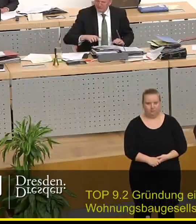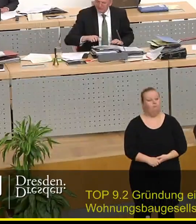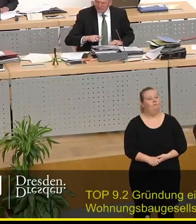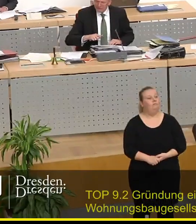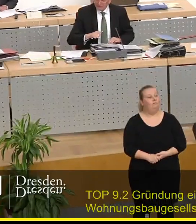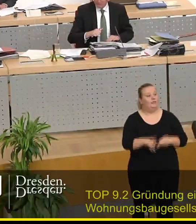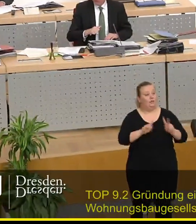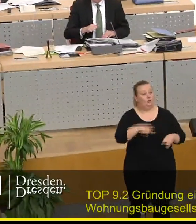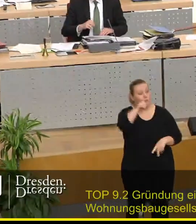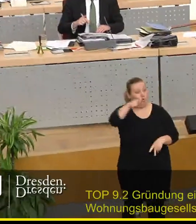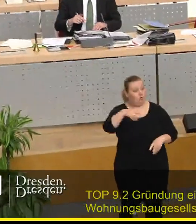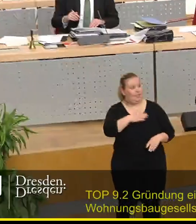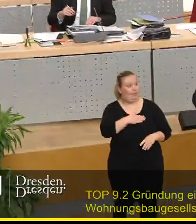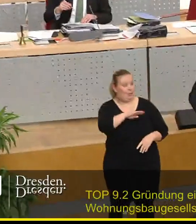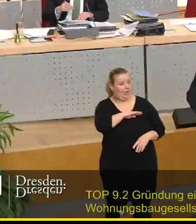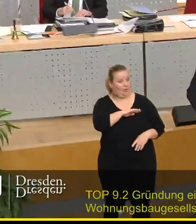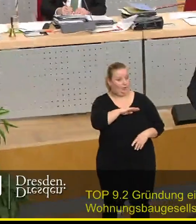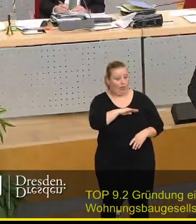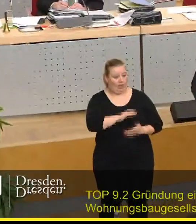Sehr geehrter Herr Huckermasser, liebe Kolleginnen und Kolleginnen,